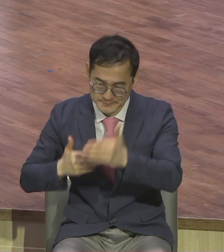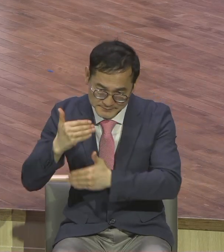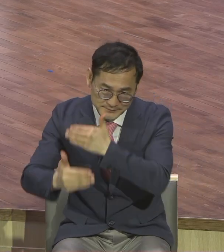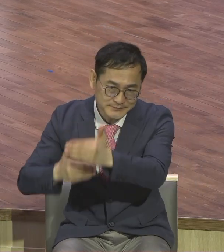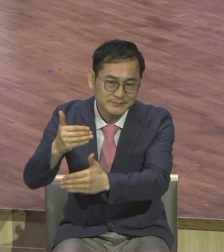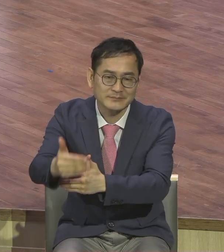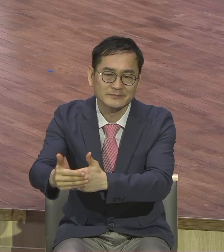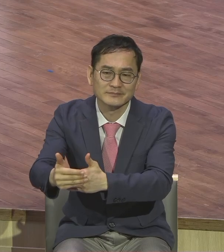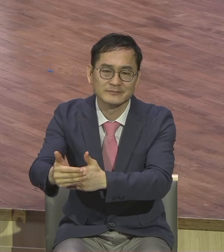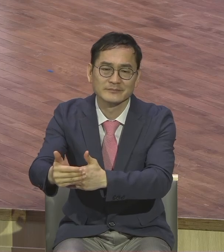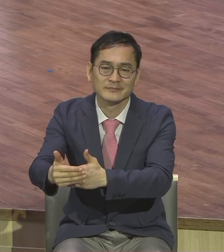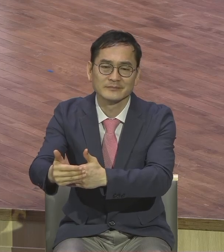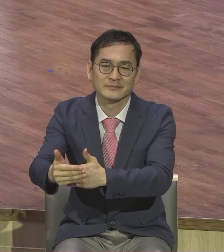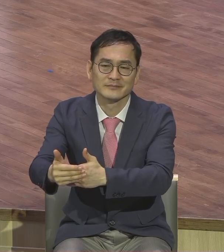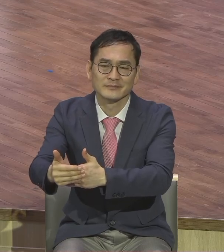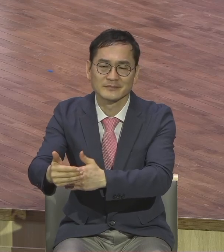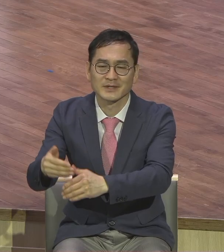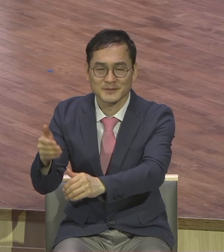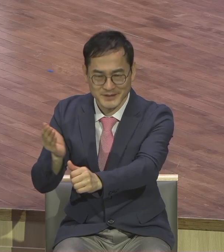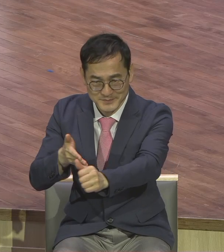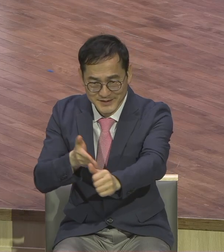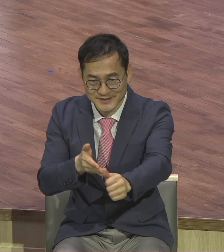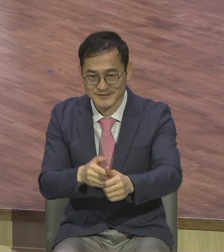삶 속으로 들어갈 수 이를 짐으로 축복합니다.